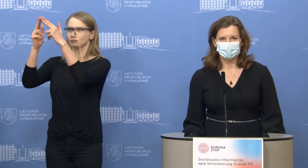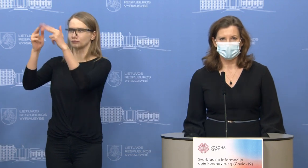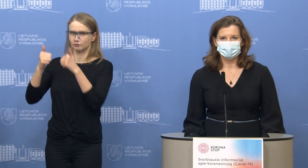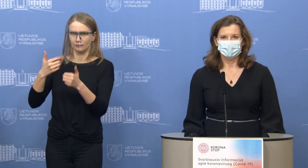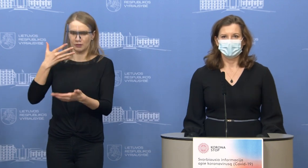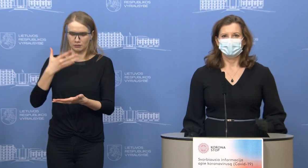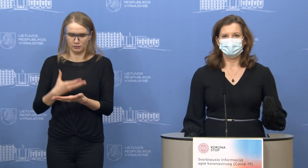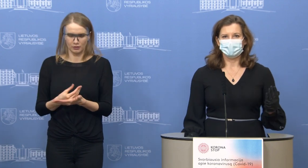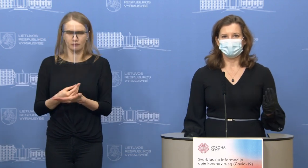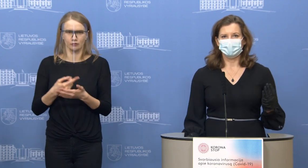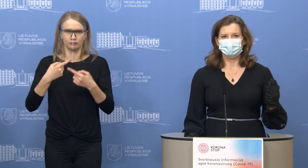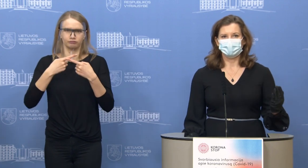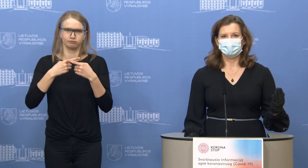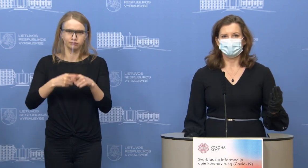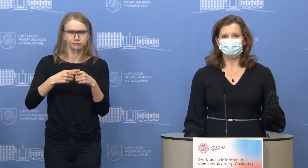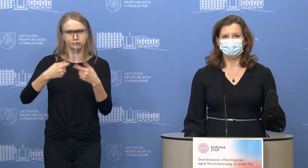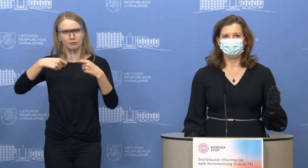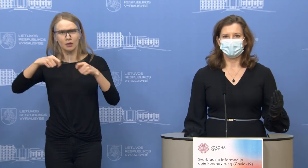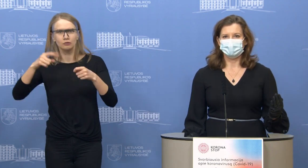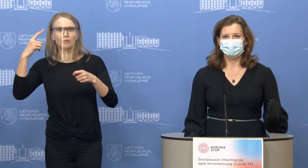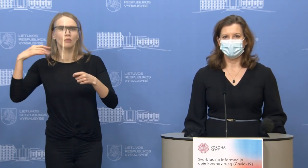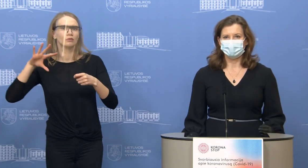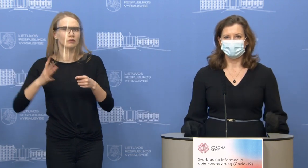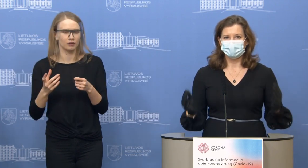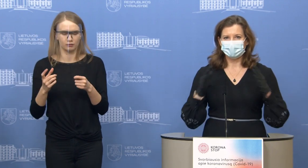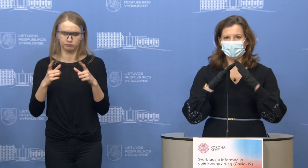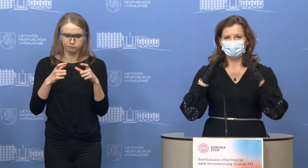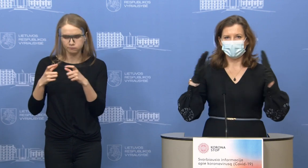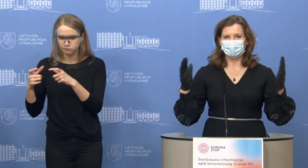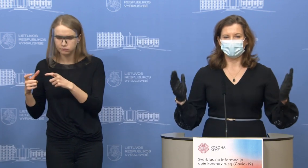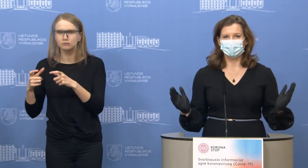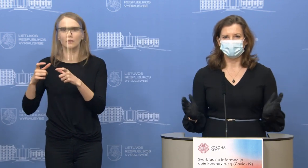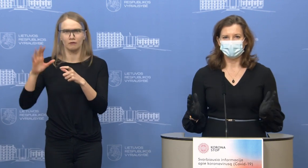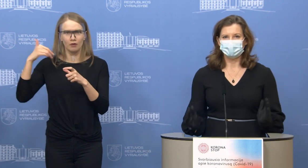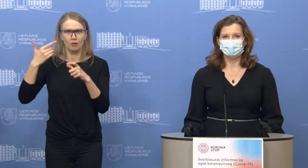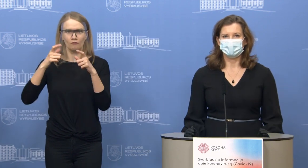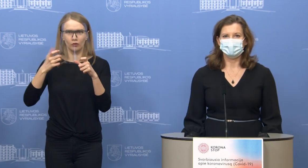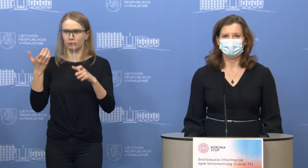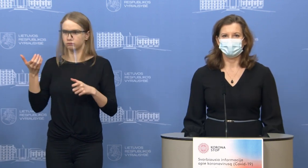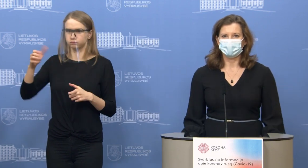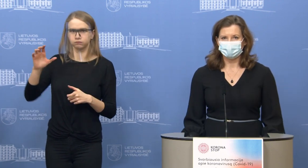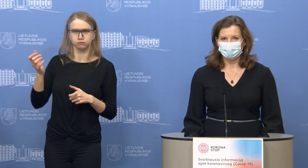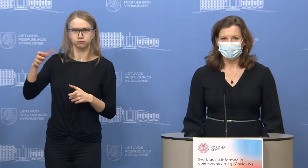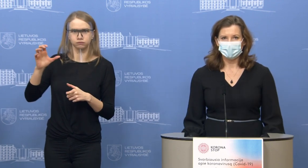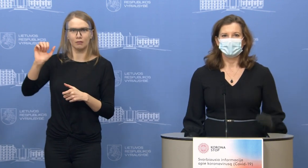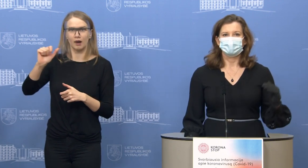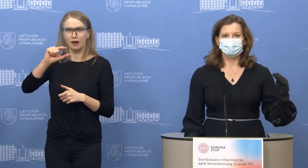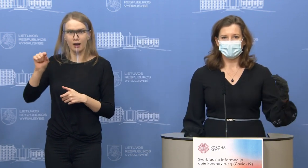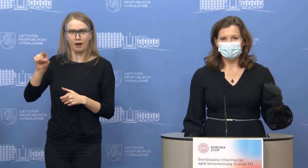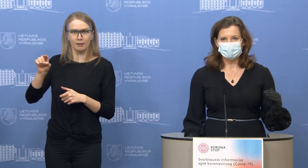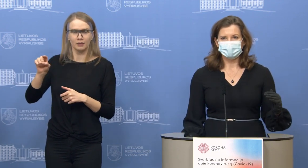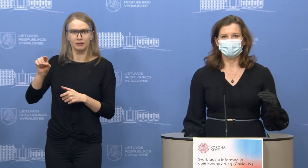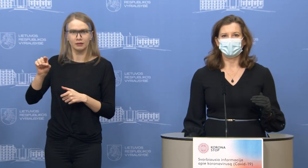savo prekes. Iš karto aš galiu tas nuotraukas įdėti į tą bendrają priekybėtės platformą,